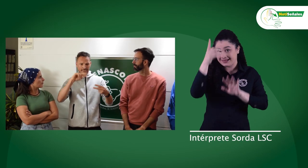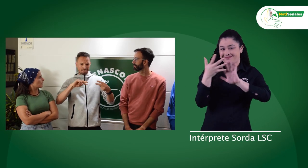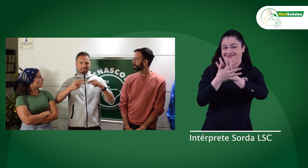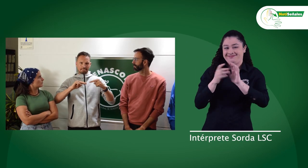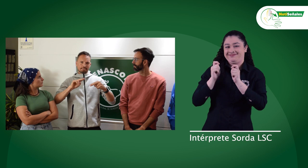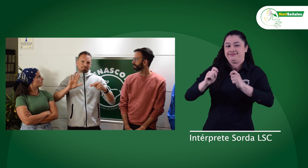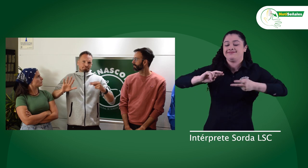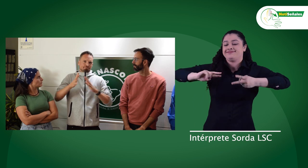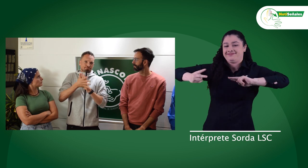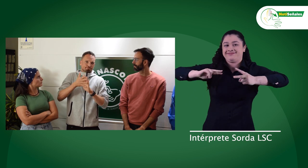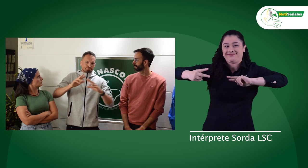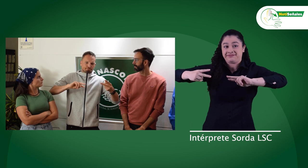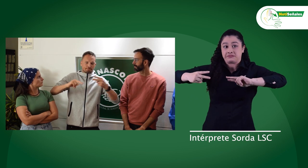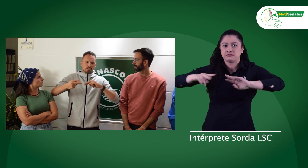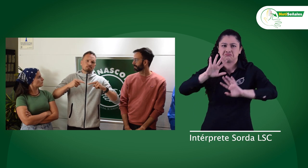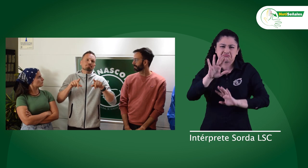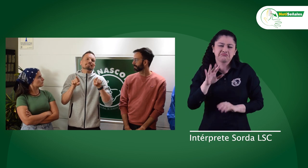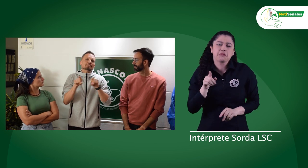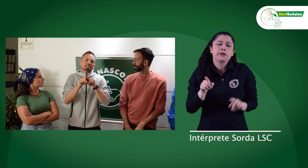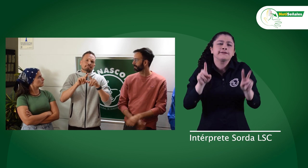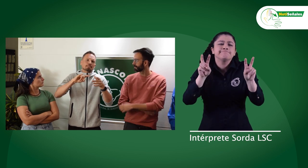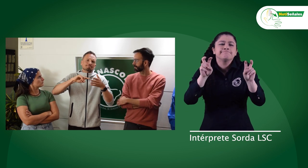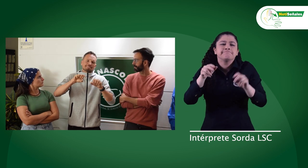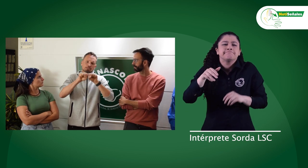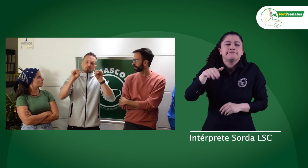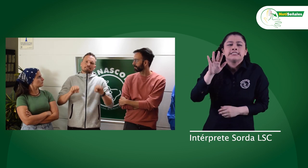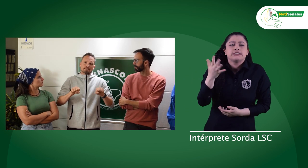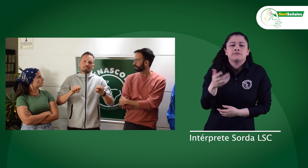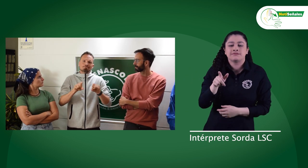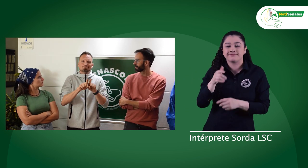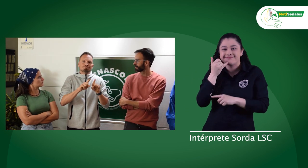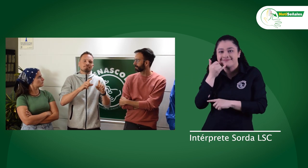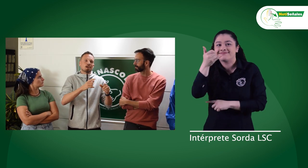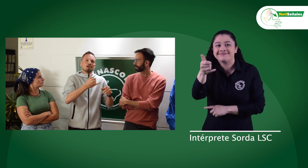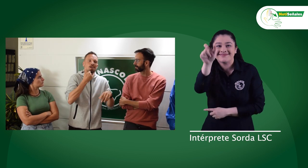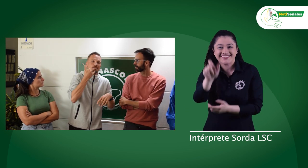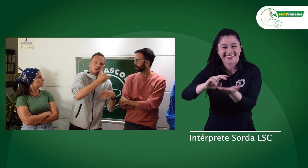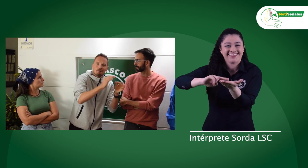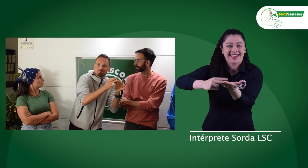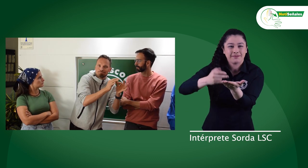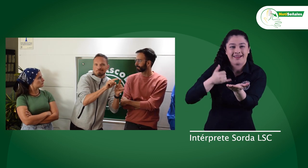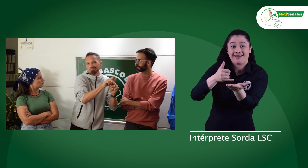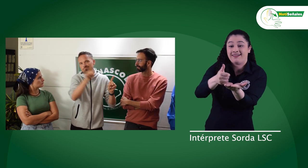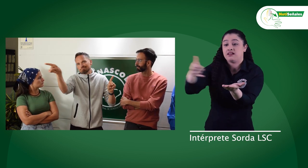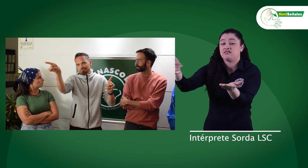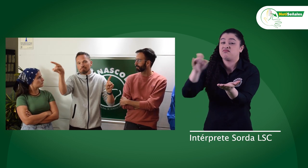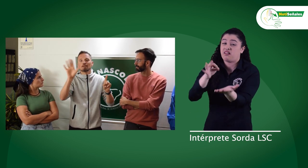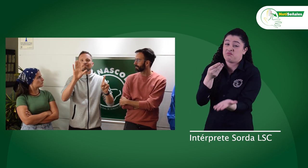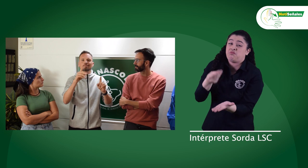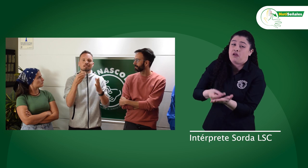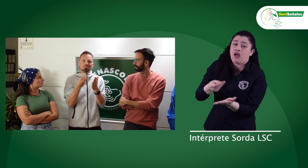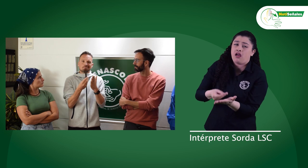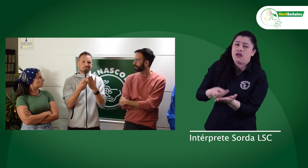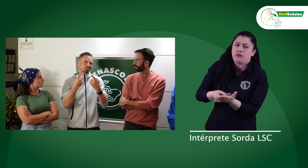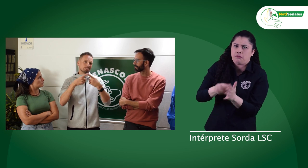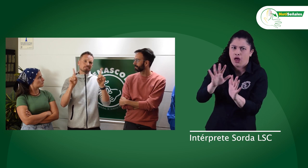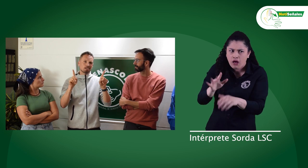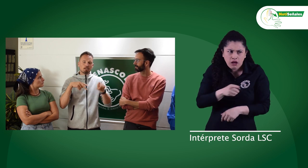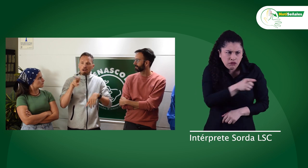En Alemania este servicio se llama TESS. Pero el uso de la comunicación mediada por intérprete